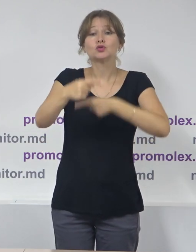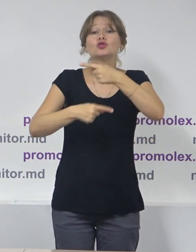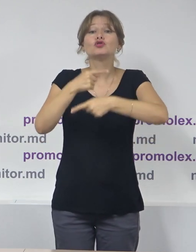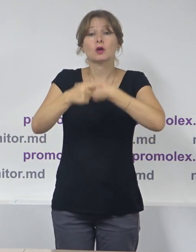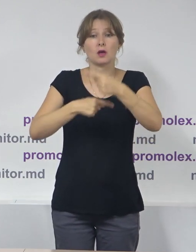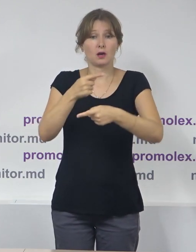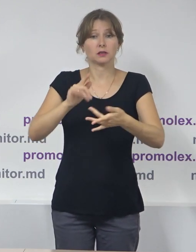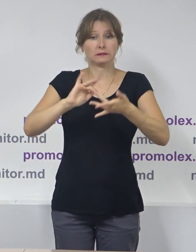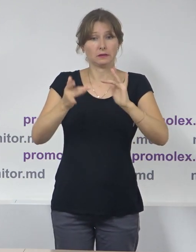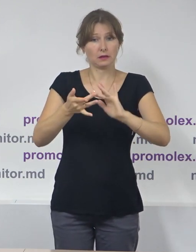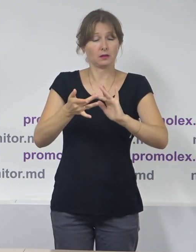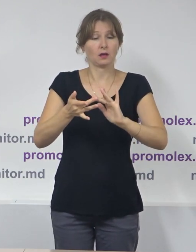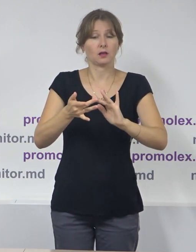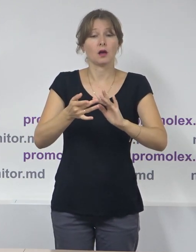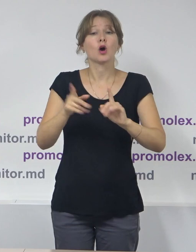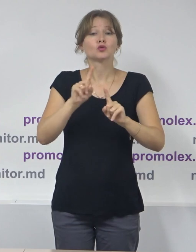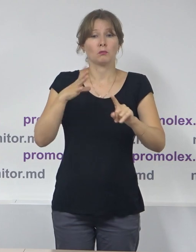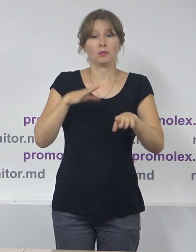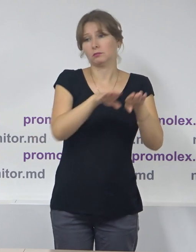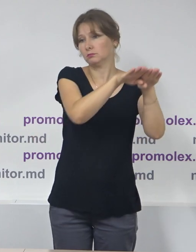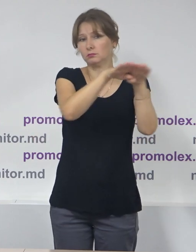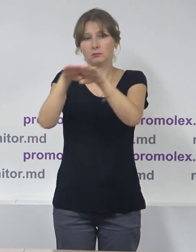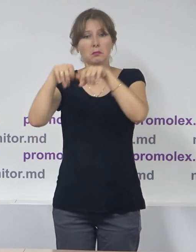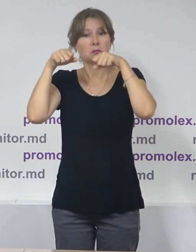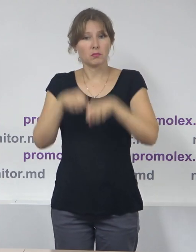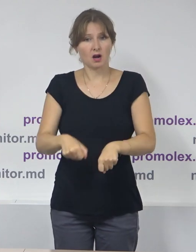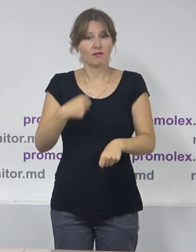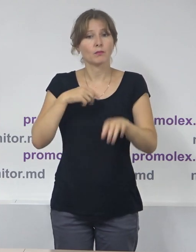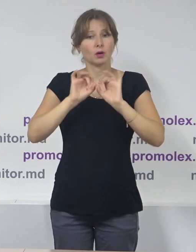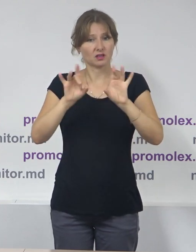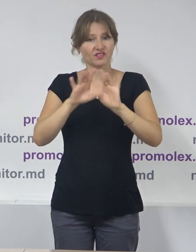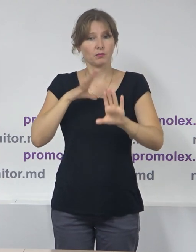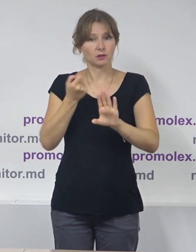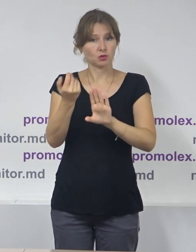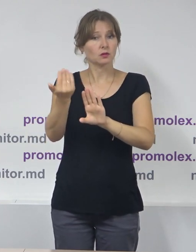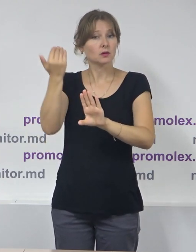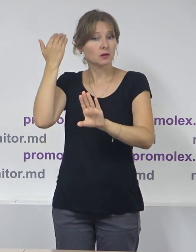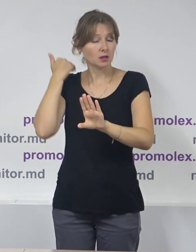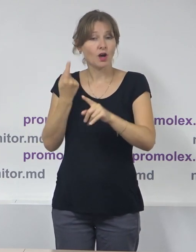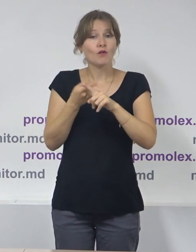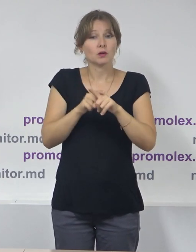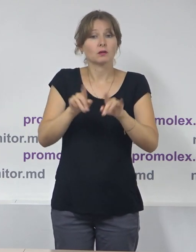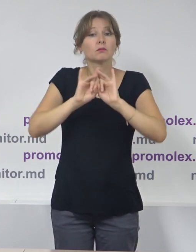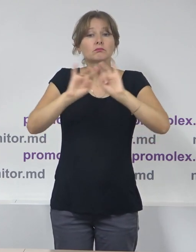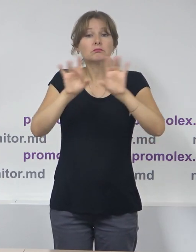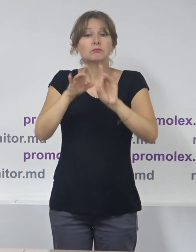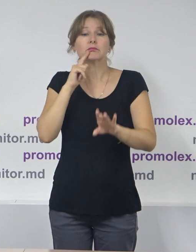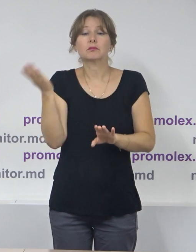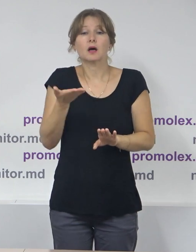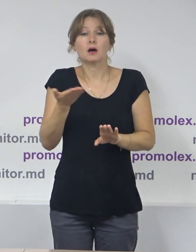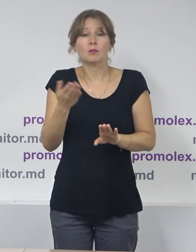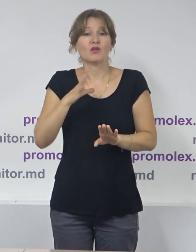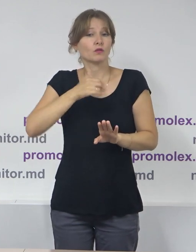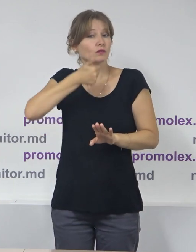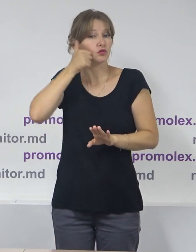condiții de egalitate. Deja am anunțat să am vorbit despre acest lucru mai devreme. Raportul a fost finalizat, definitivat